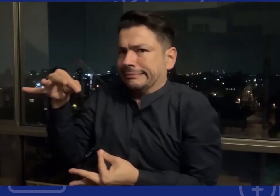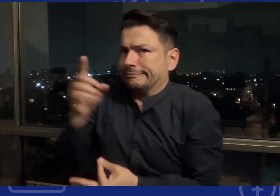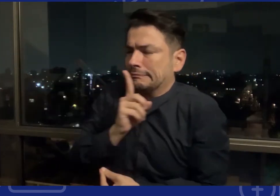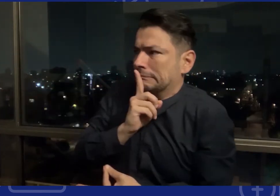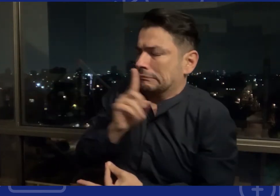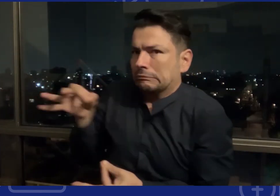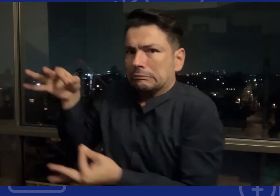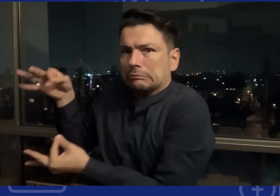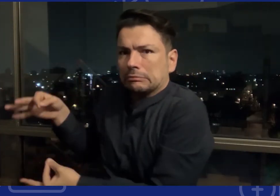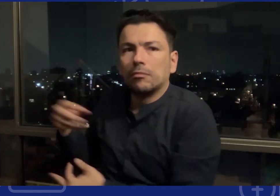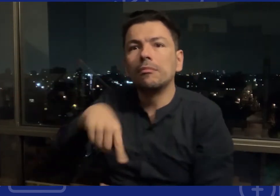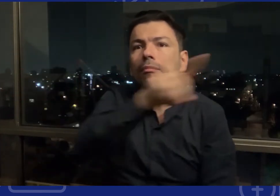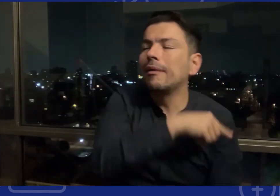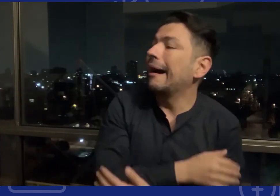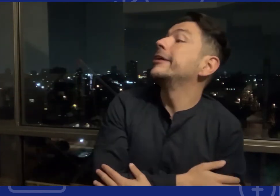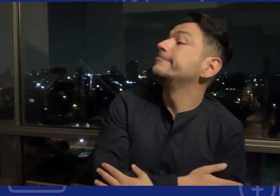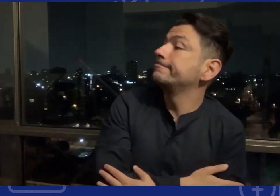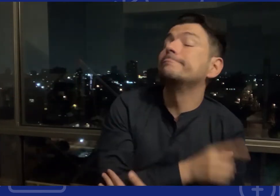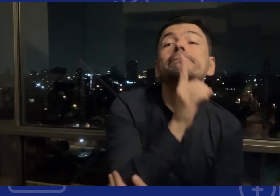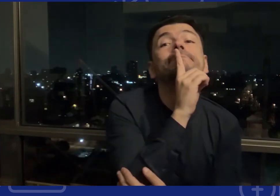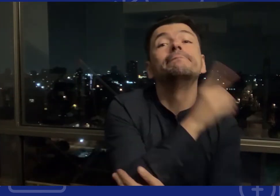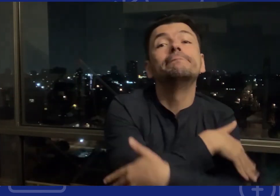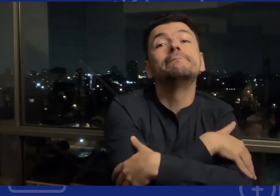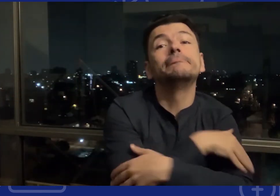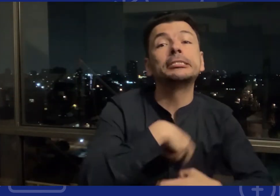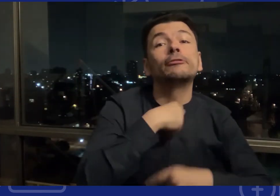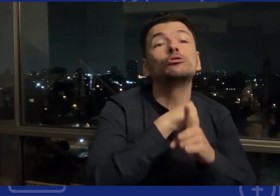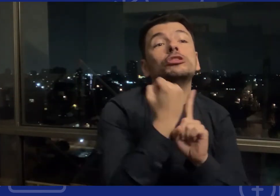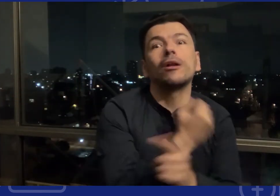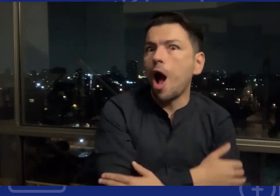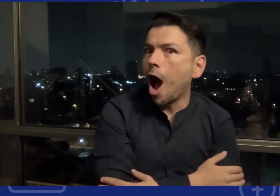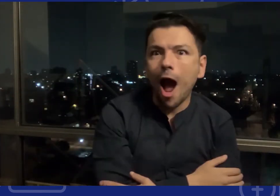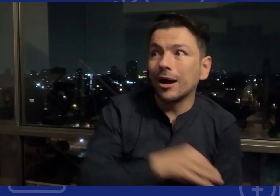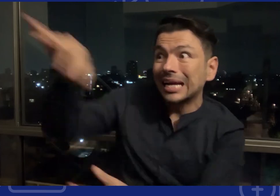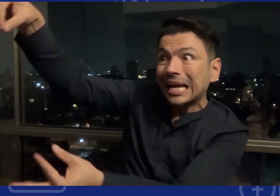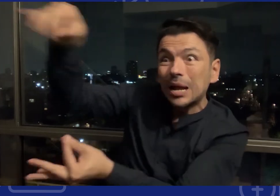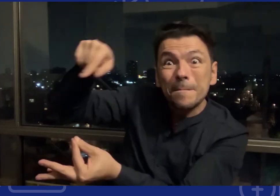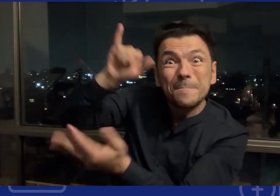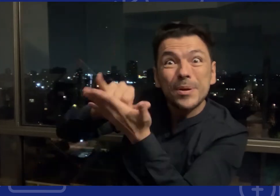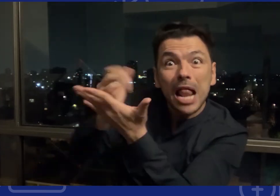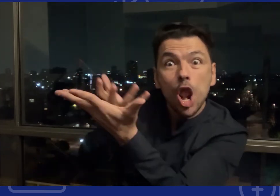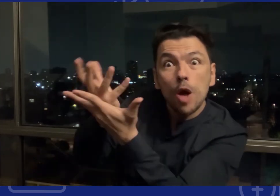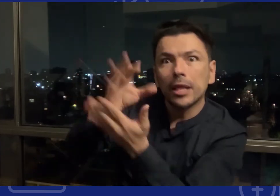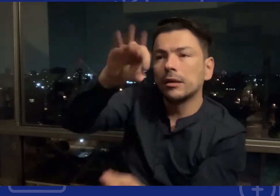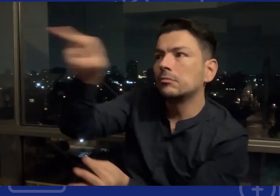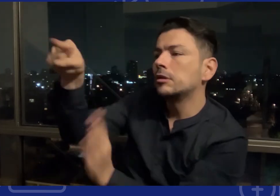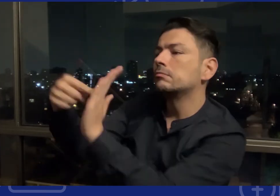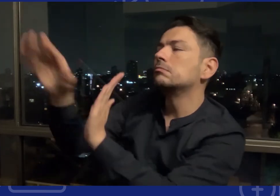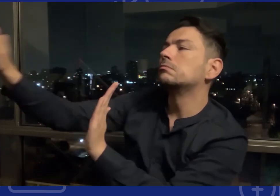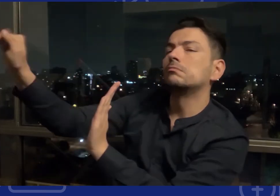al gobierno y sociedad civil no se queda quieta con estas recomendaciones recomendaciones que reciba por parte de Naciones